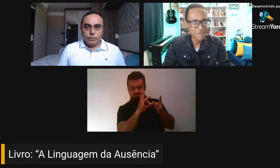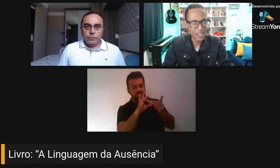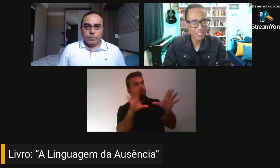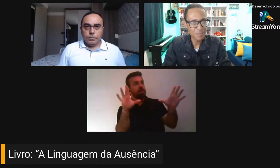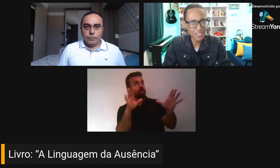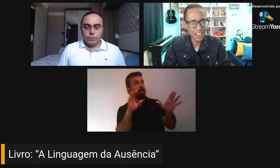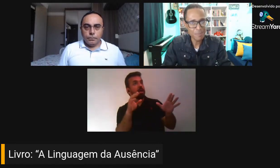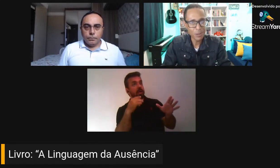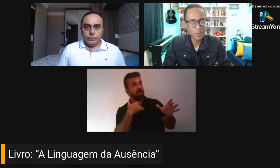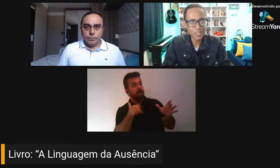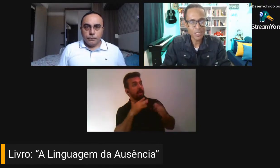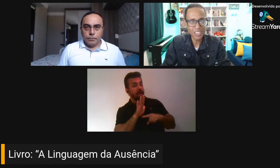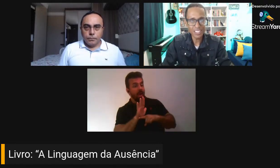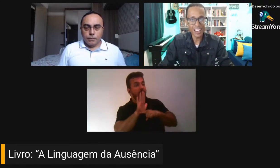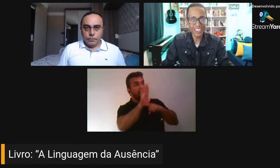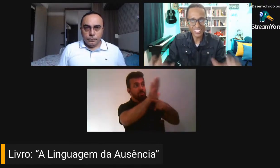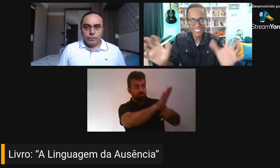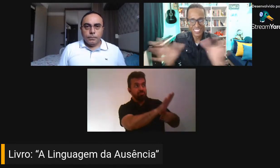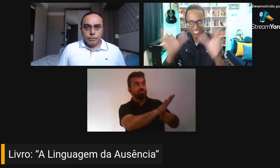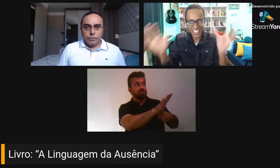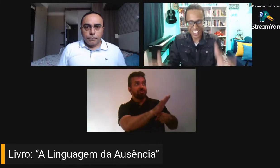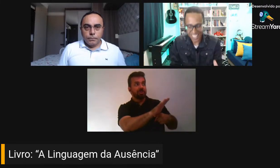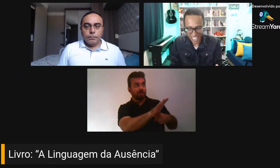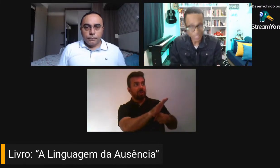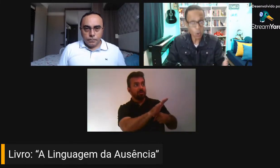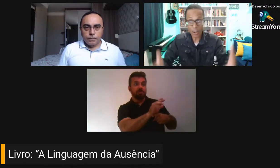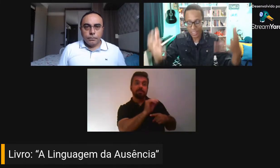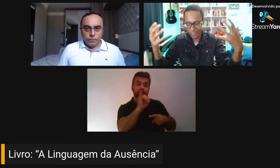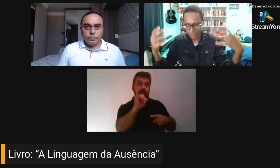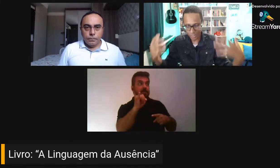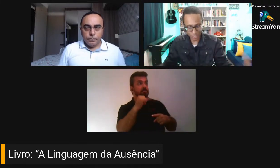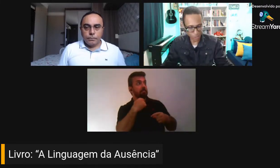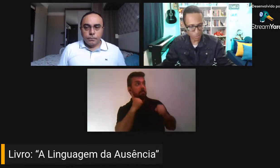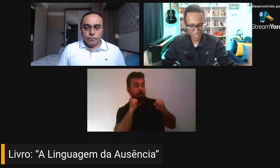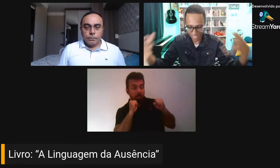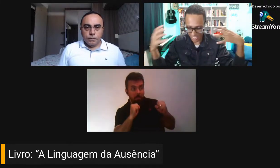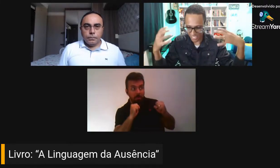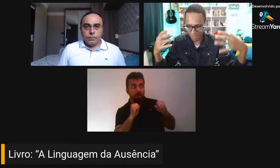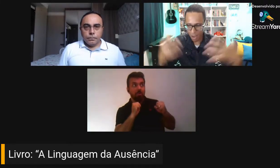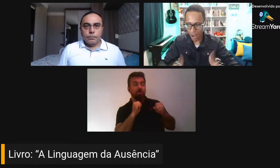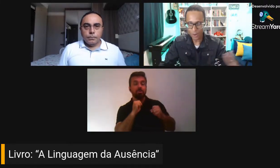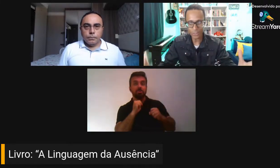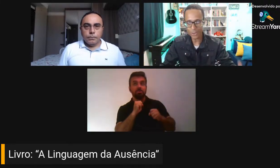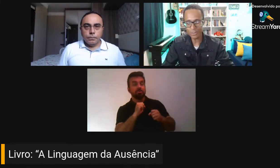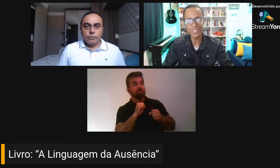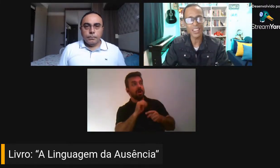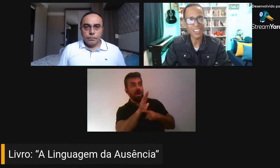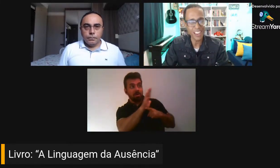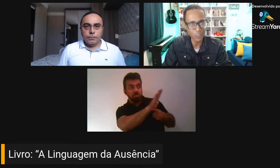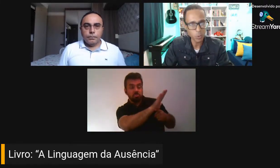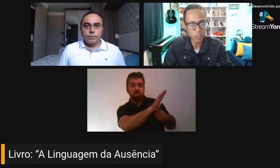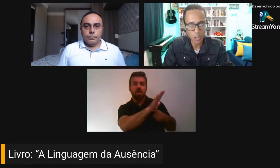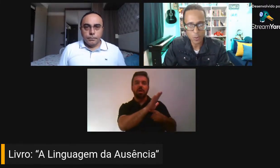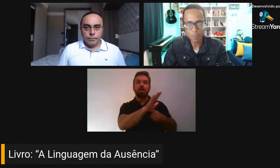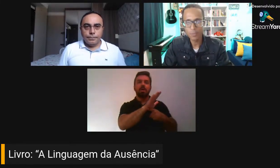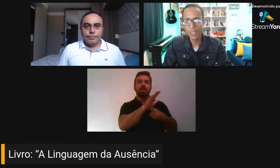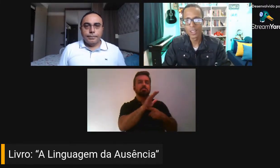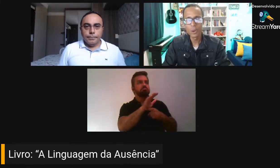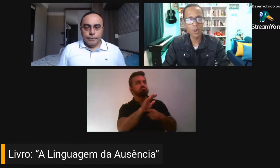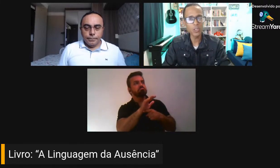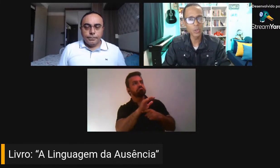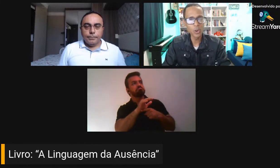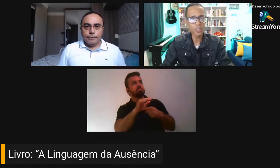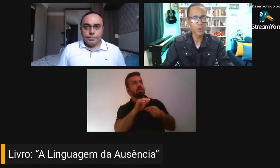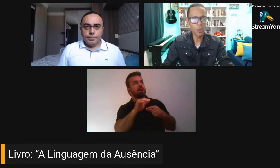para disseminar, pelo menos, aqui na rede ou aqui no estado de Minas, em mãos, eu estarei à disposição,